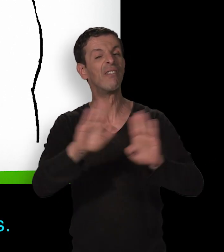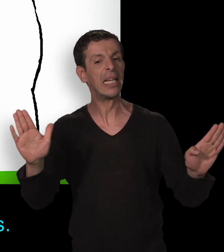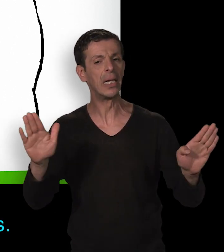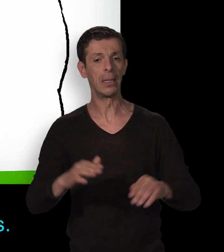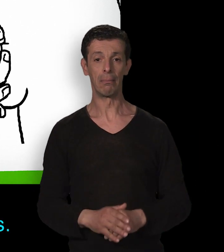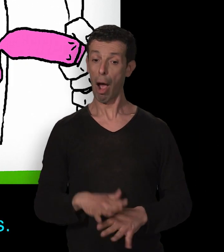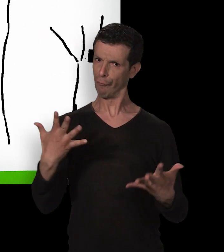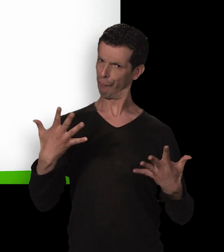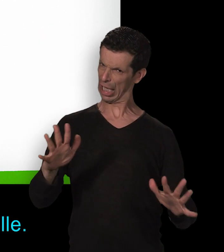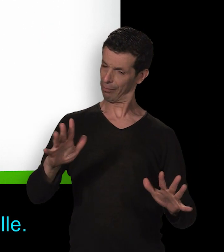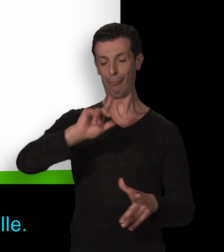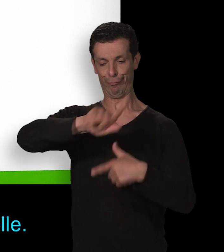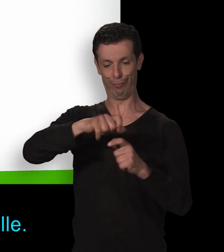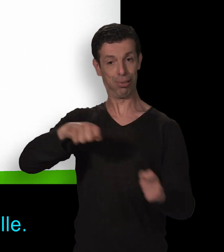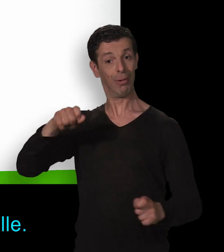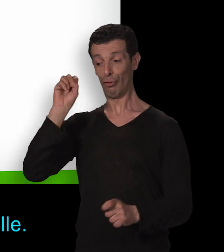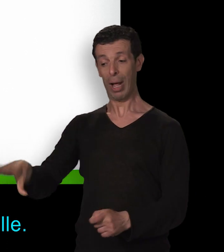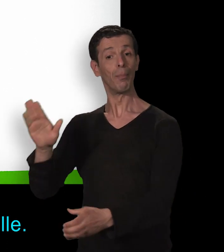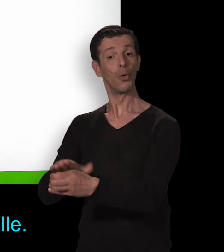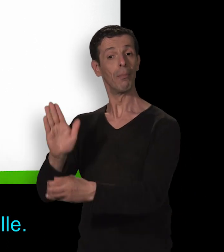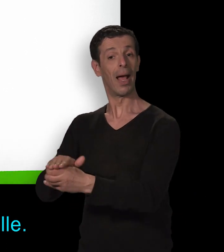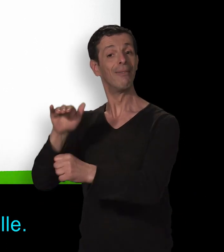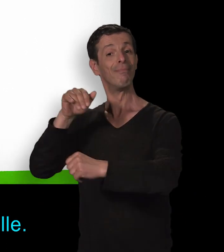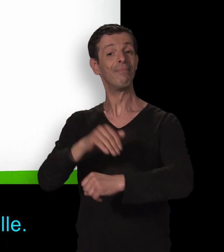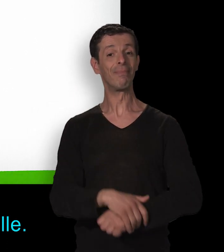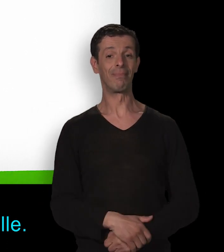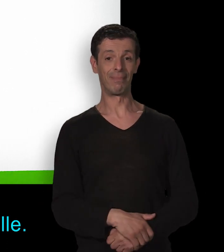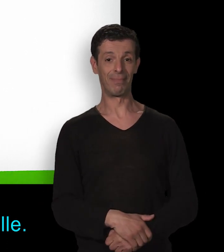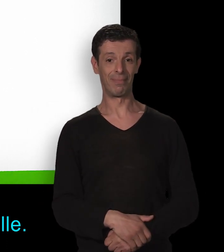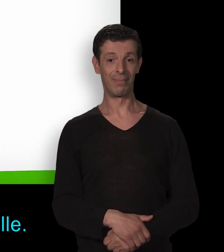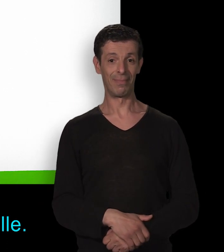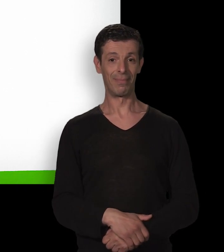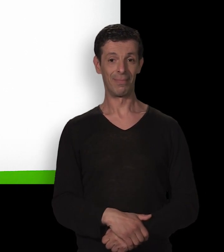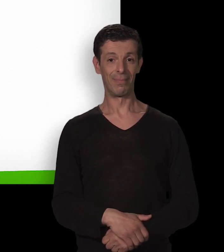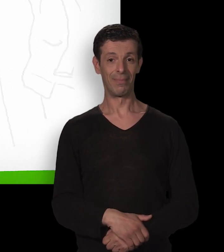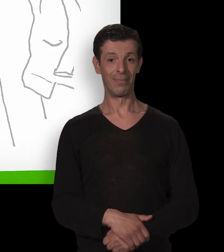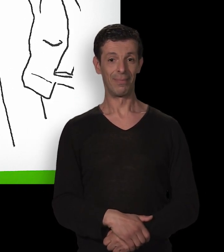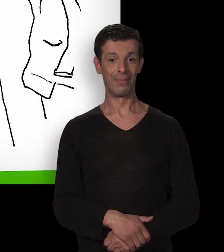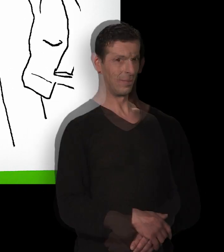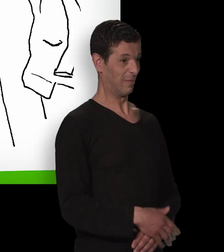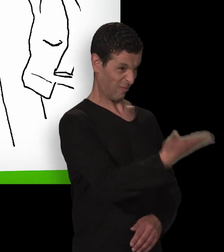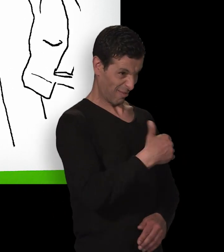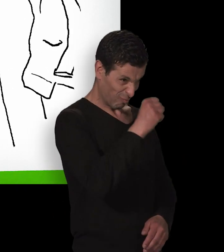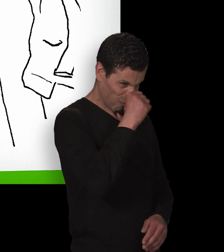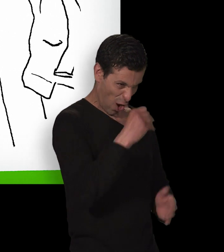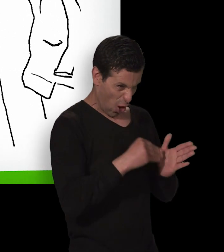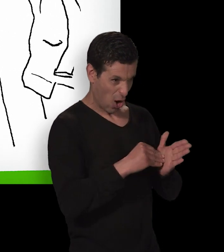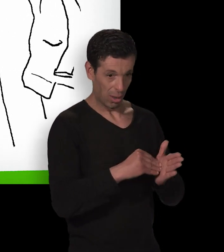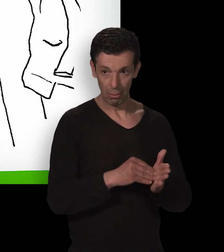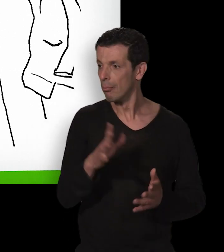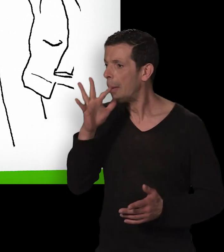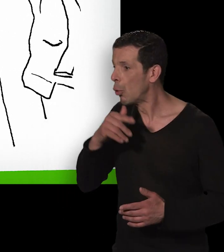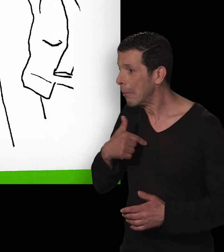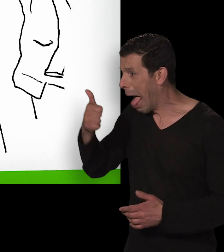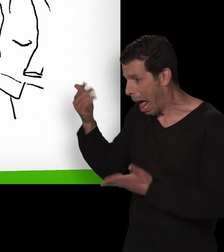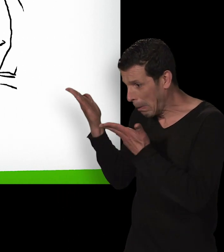serez plus protégé. Puis faites un nœud et jetez le préservatif à la poubelle. Et si on recommençait ? Là,